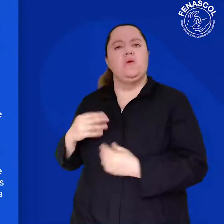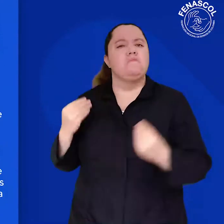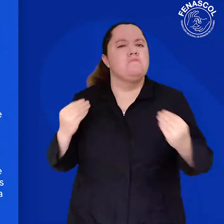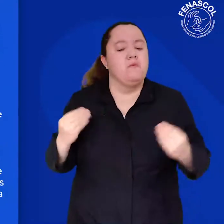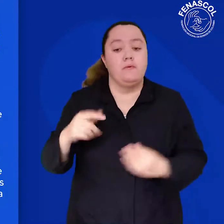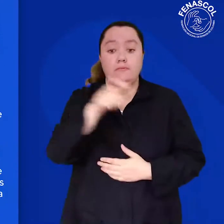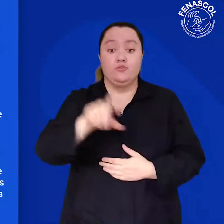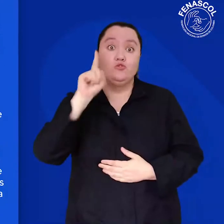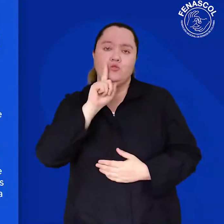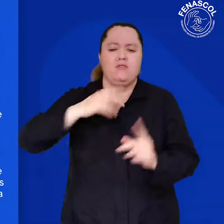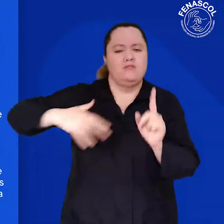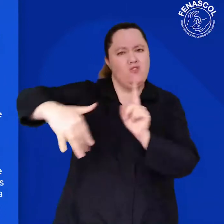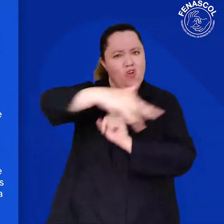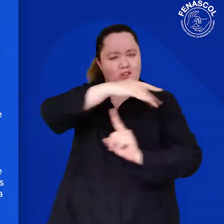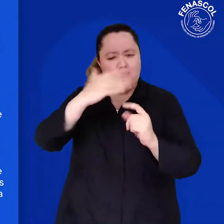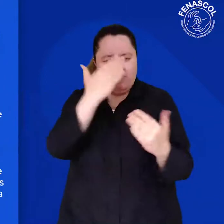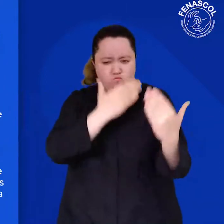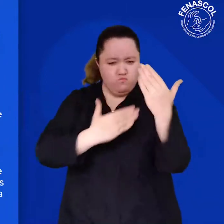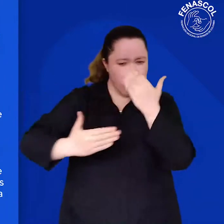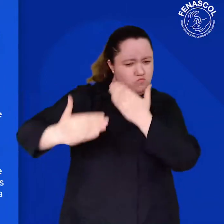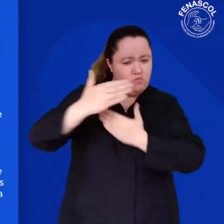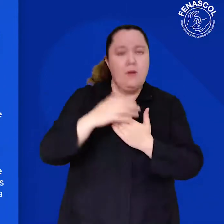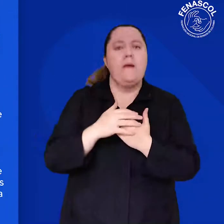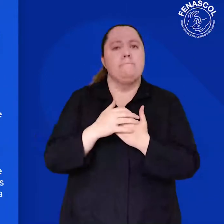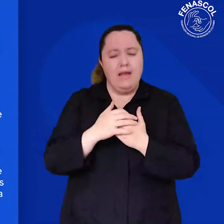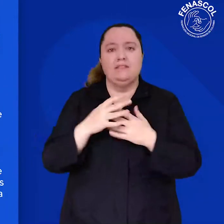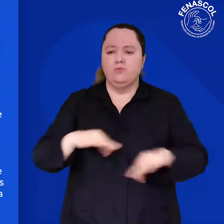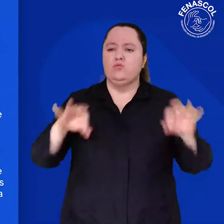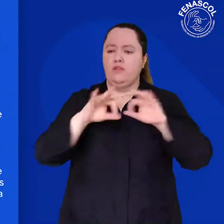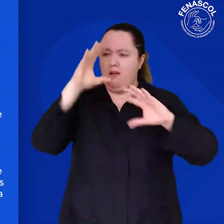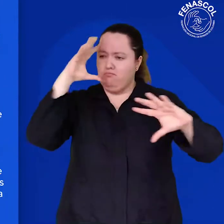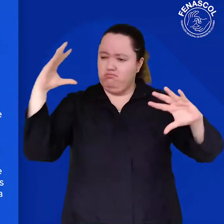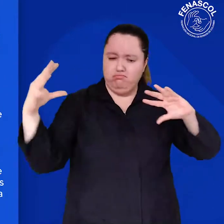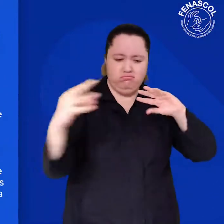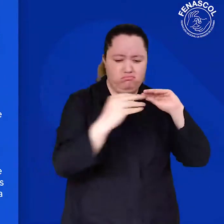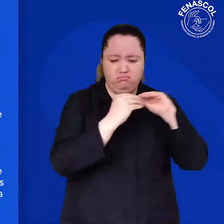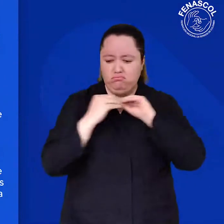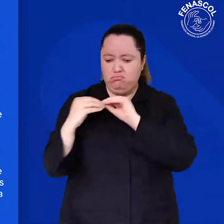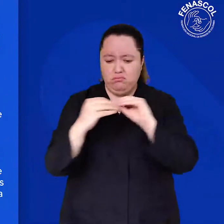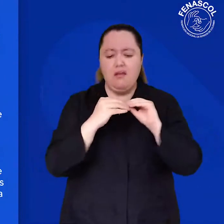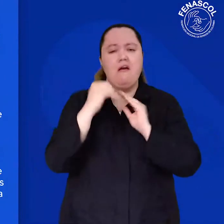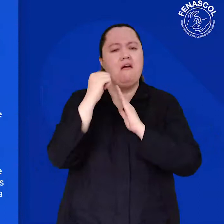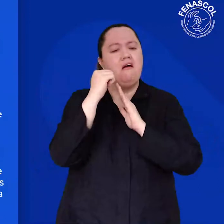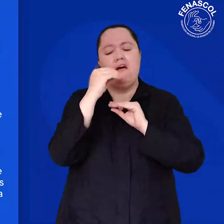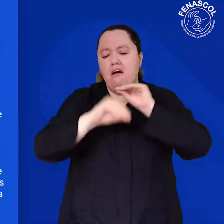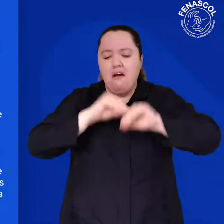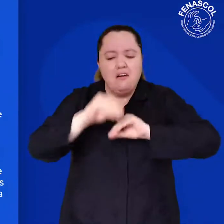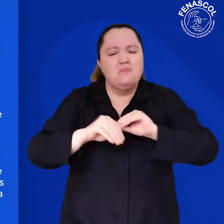de las personas sordas de Colombia en el contexto actual y establecer una agenda colectiva que motive, oriente y comprometa a